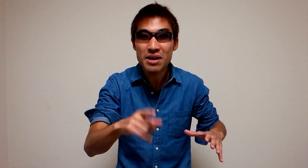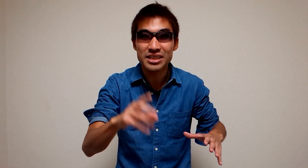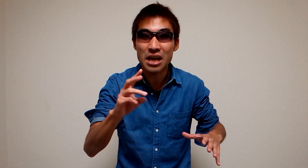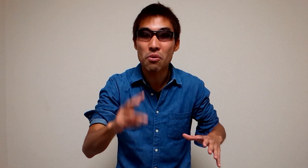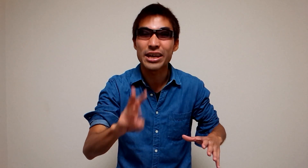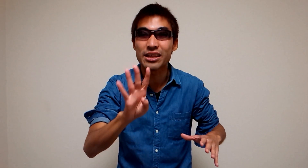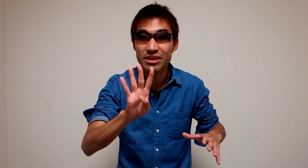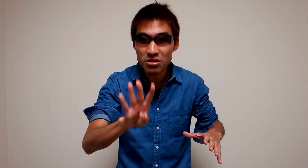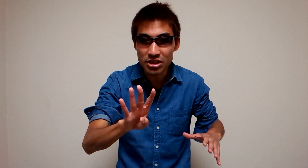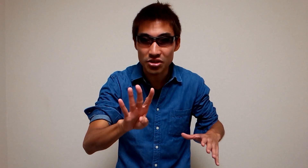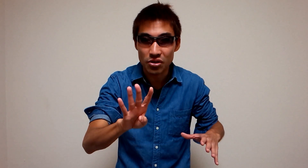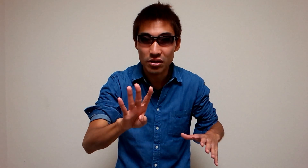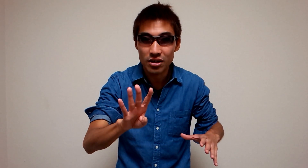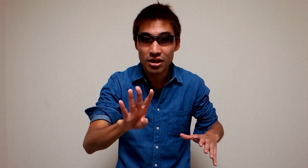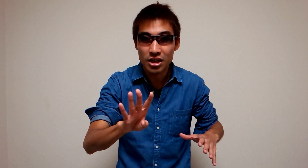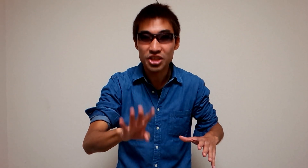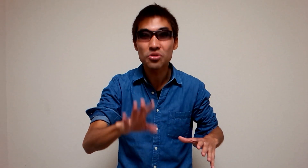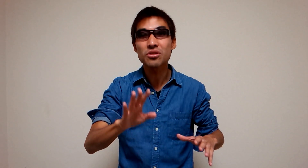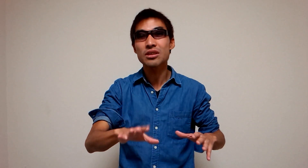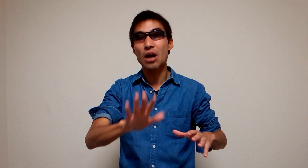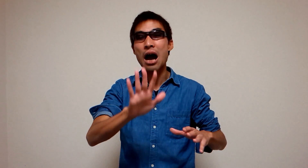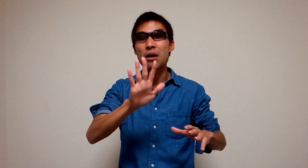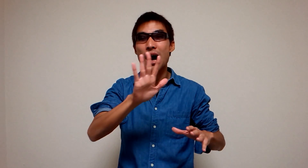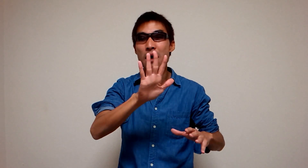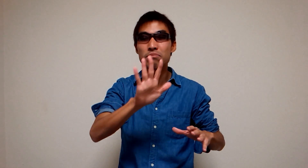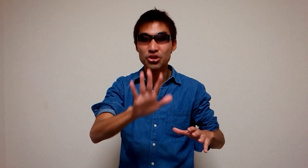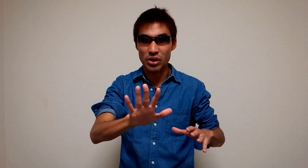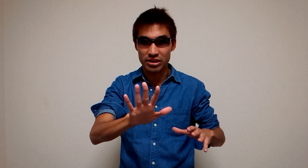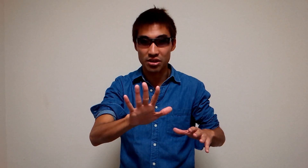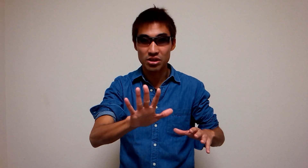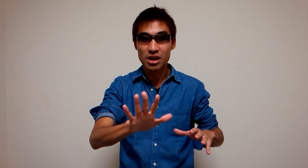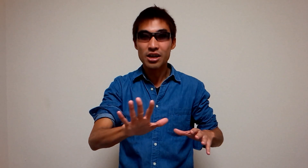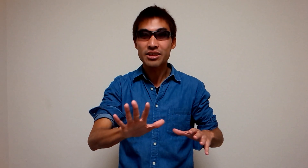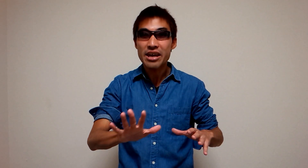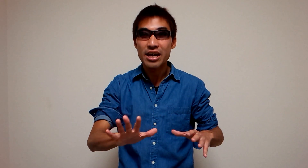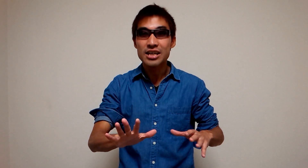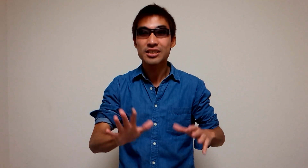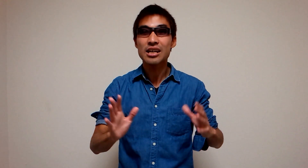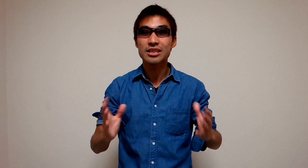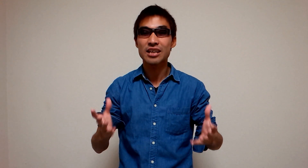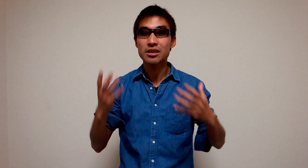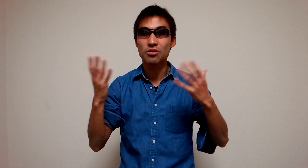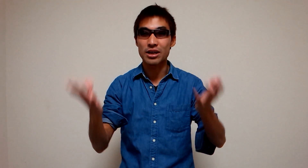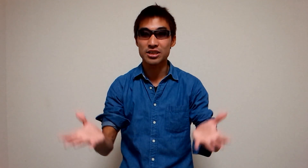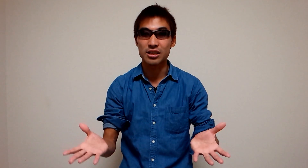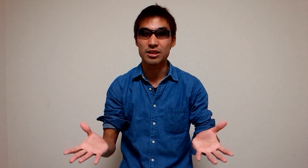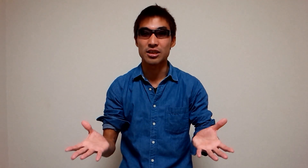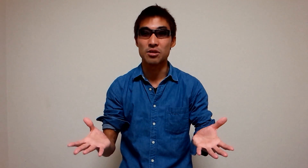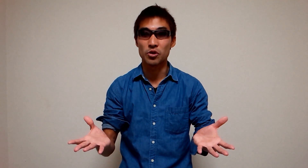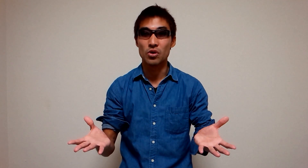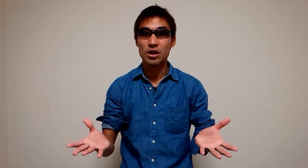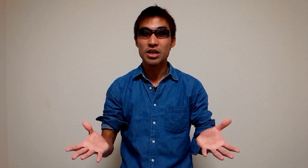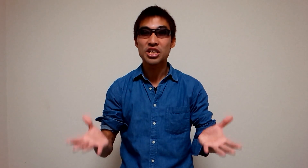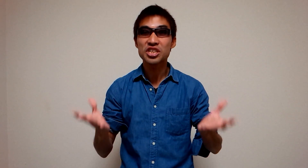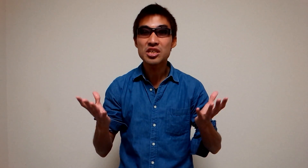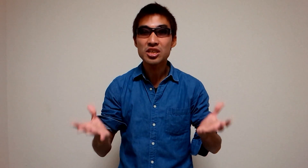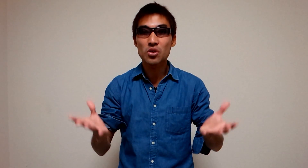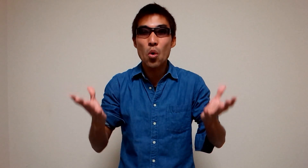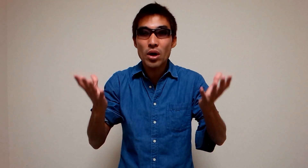割3割減ってるんですよ人によっては半分以上減ってるでさらにさっきの話なんですけども1日5